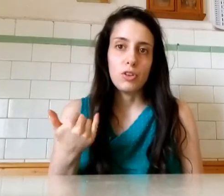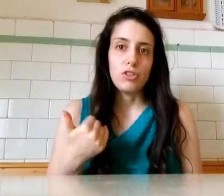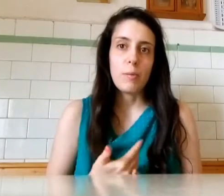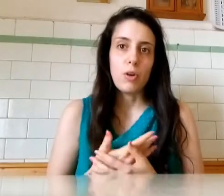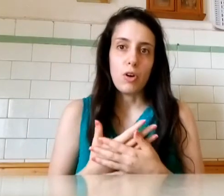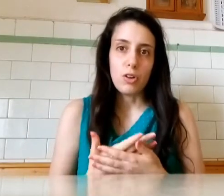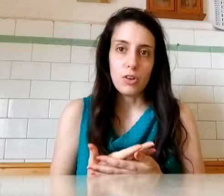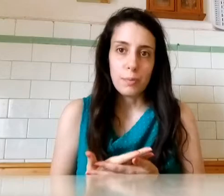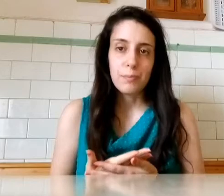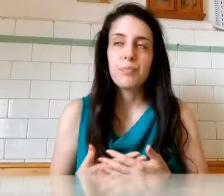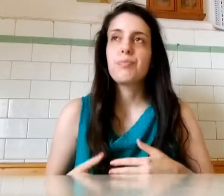diciamo, l'olio